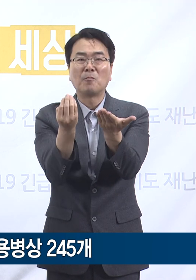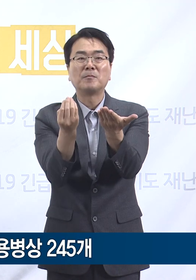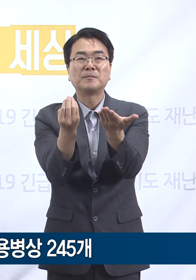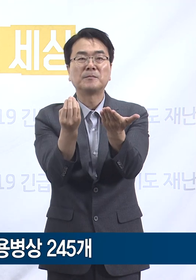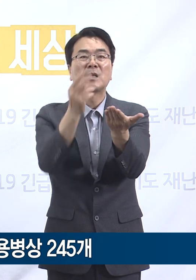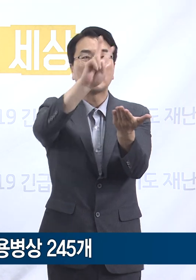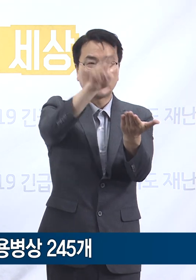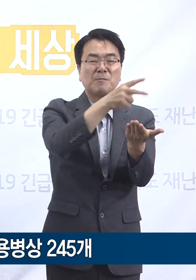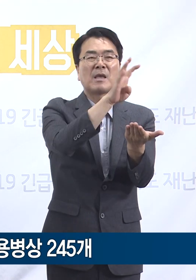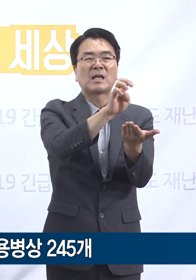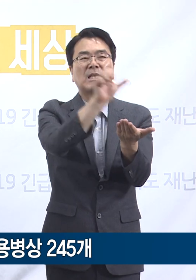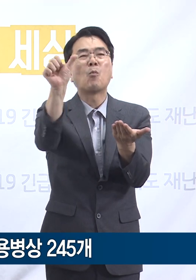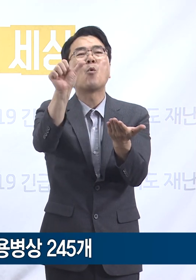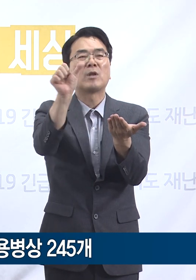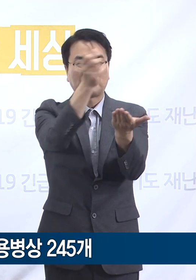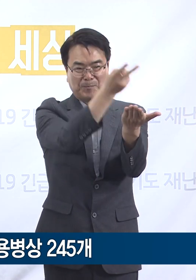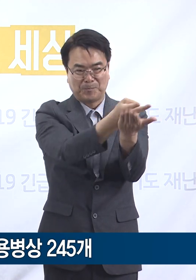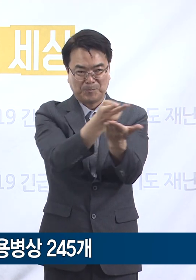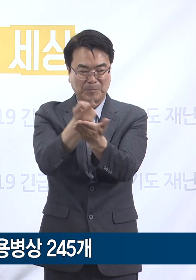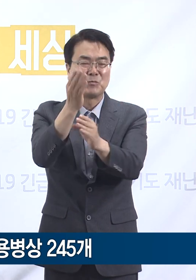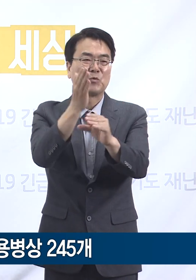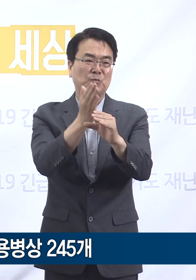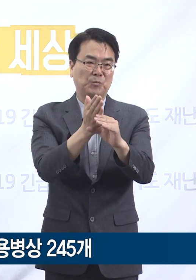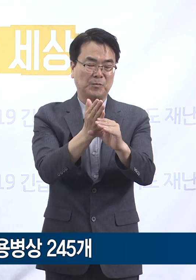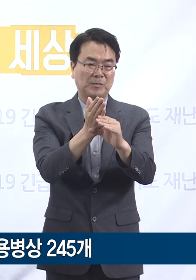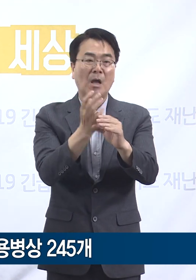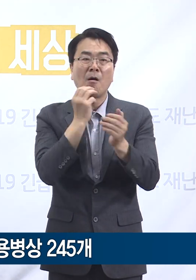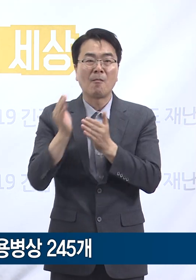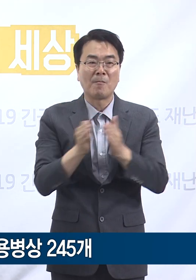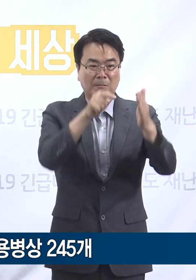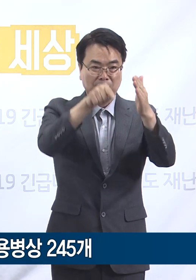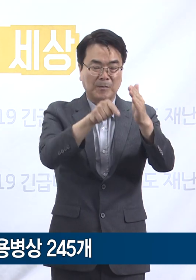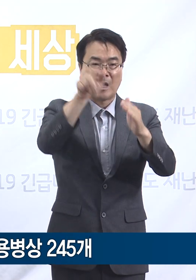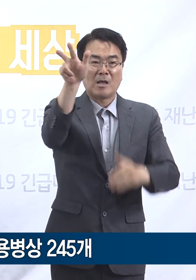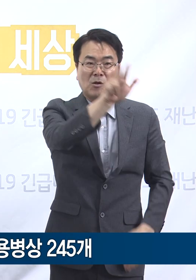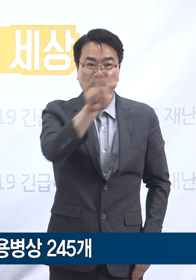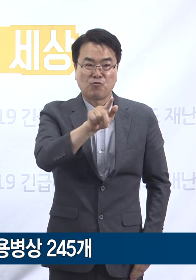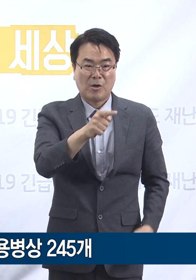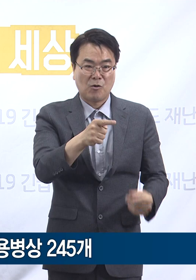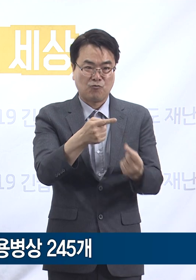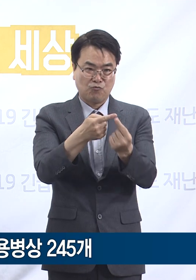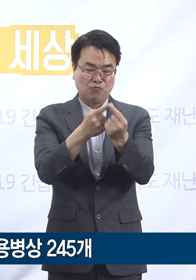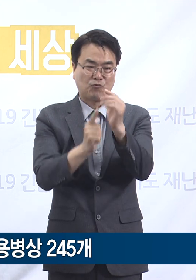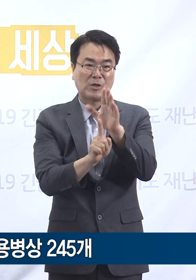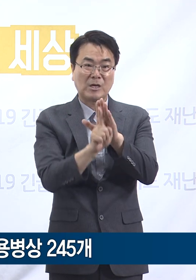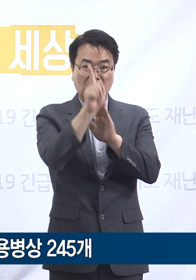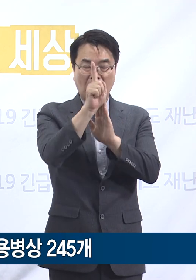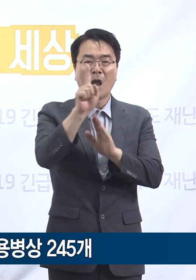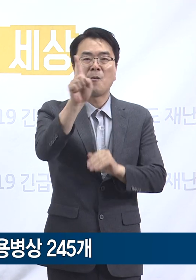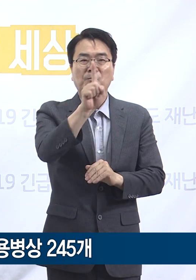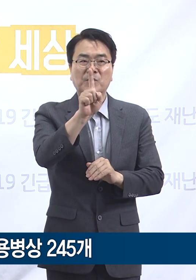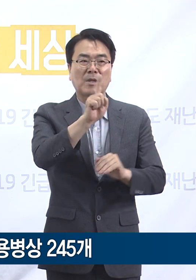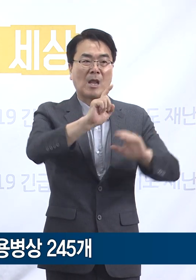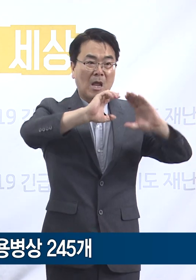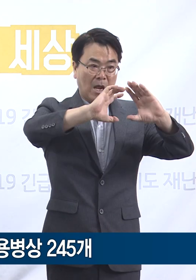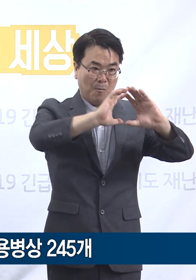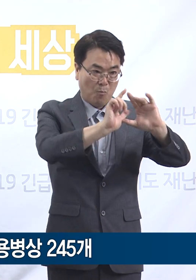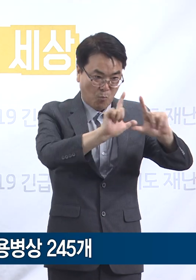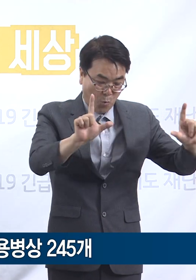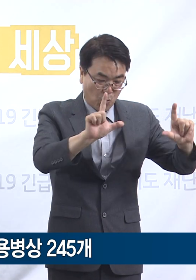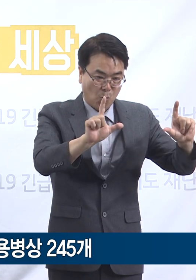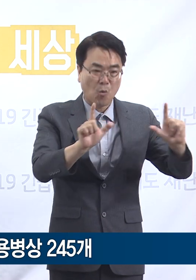%인 245병상입니다. 경기도는 전국에서 유일하게 민관협력형 코로나19 진료